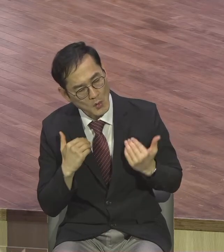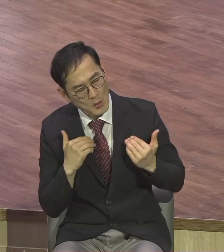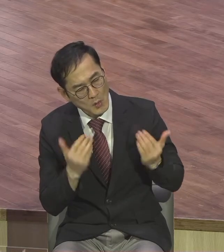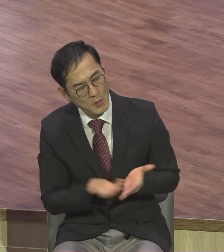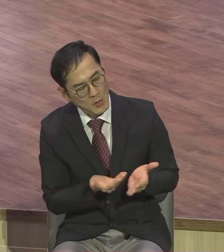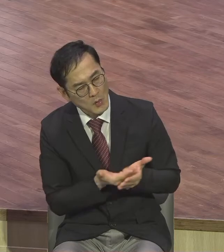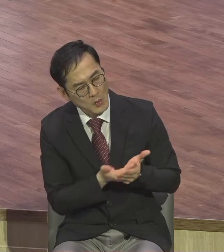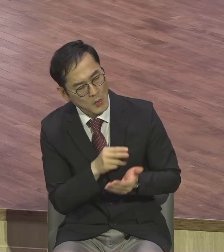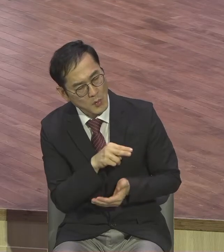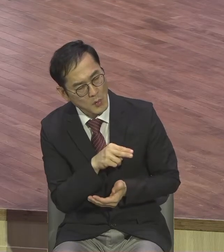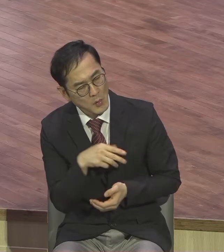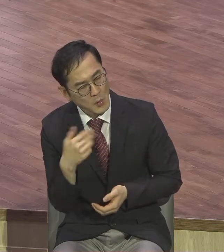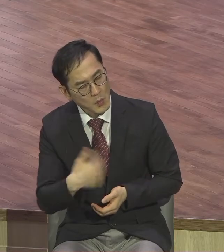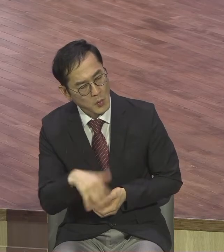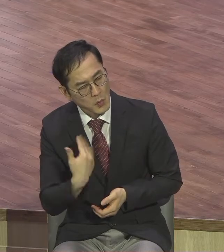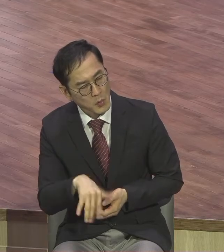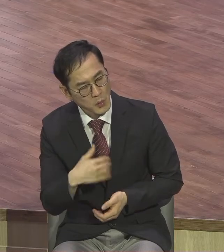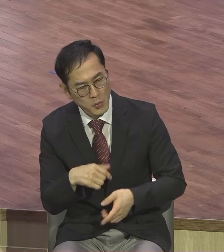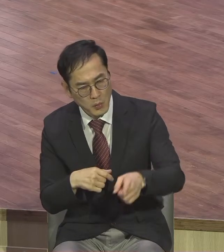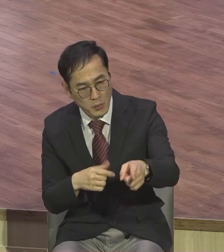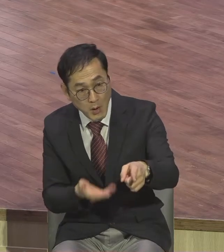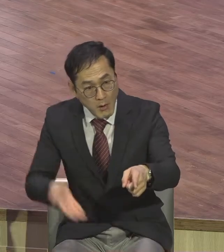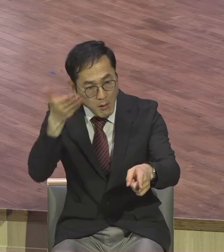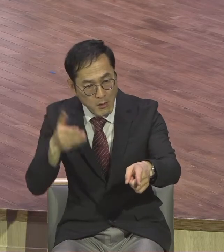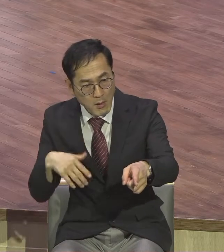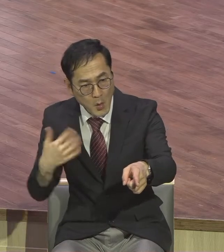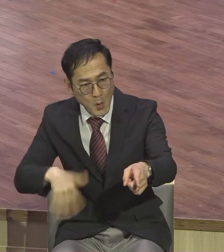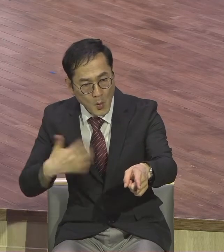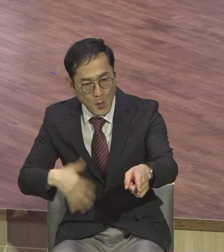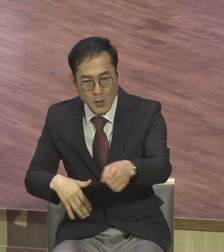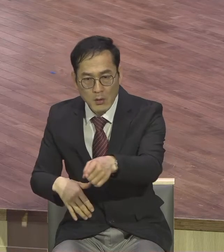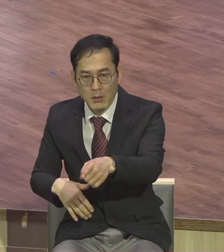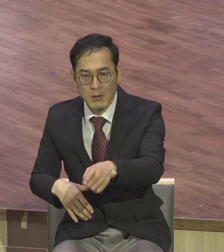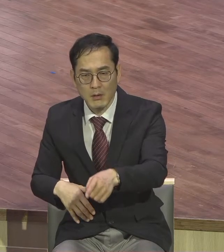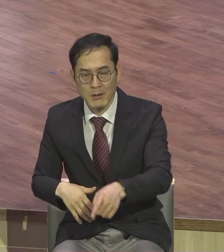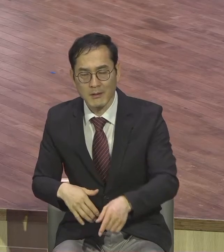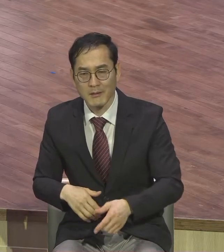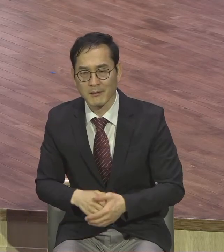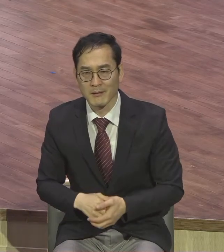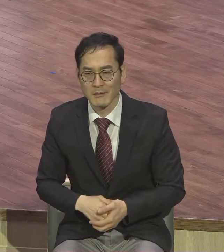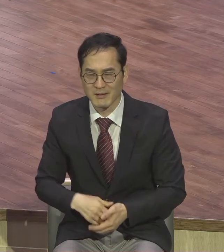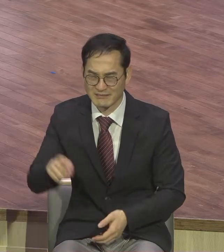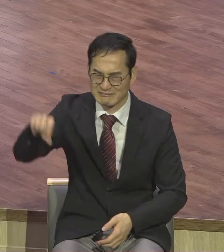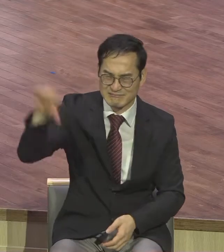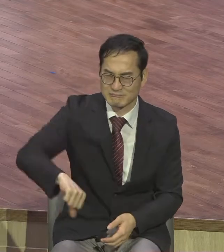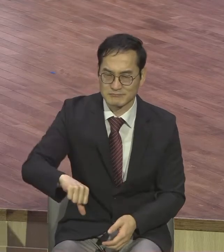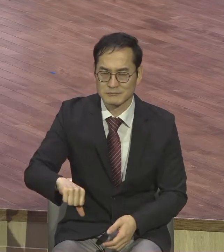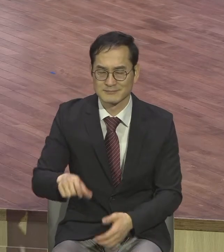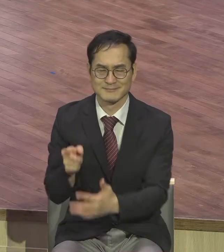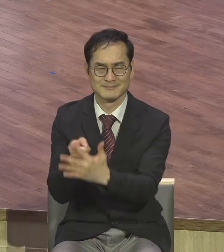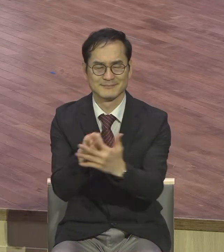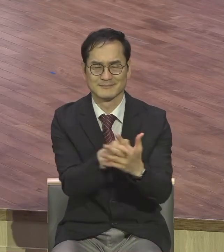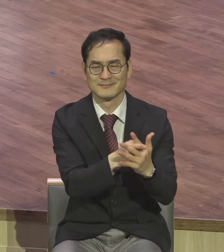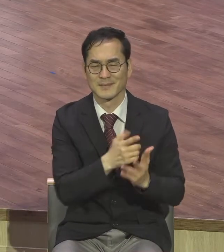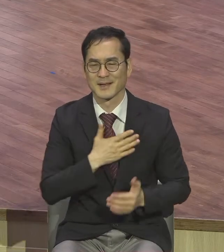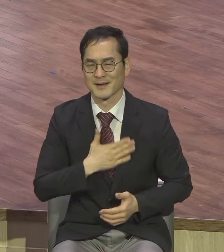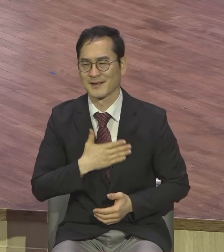완전히 억그려도 되구나. 다르구나. 적용을 한다는 증거예요. 말씀을 적용한다는